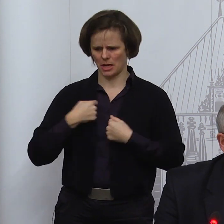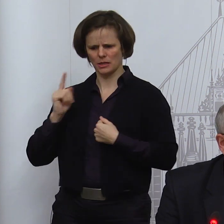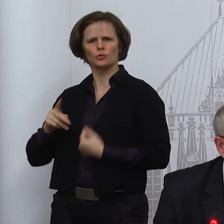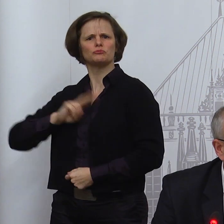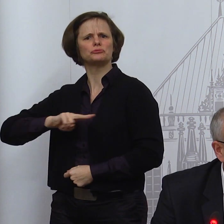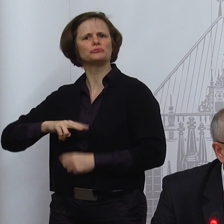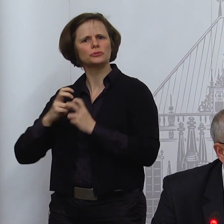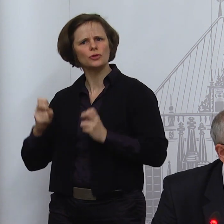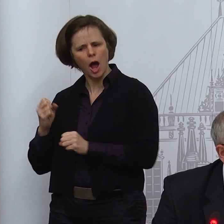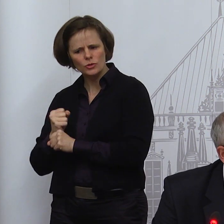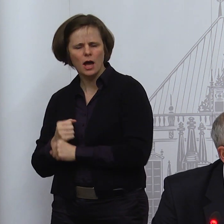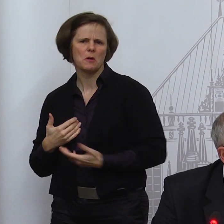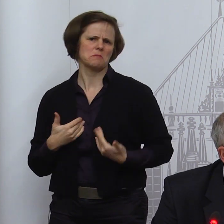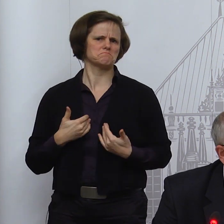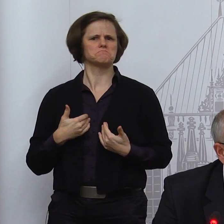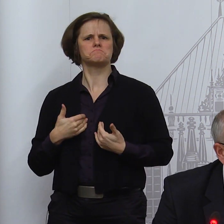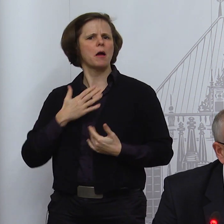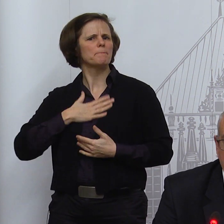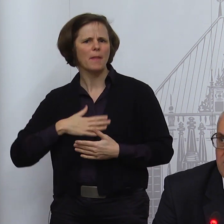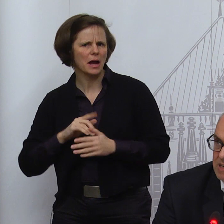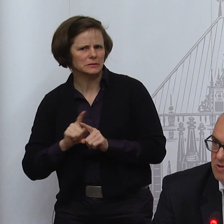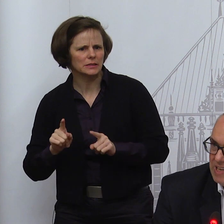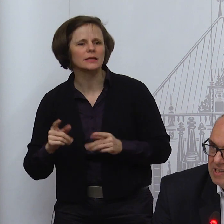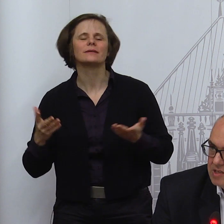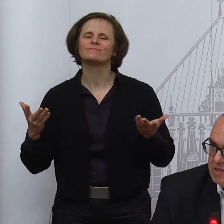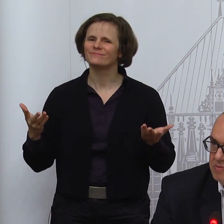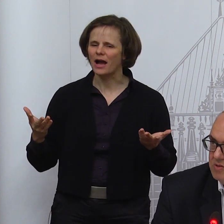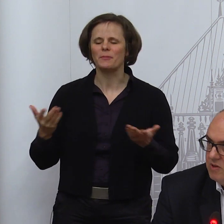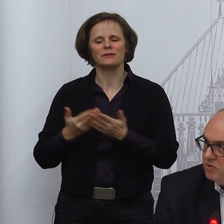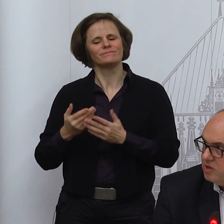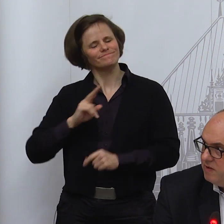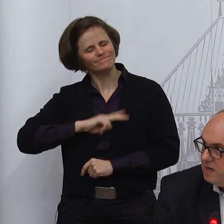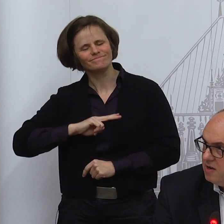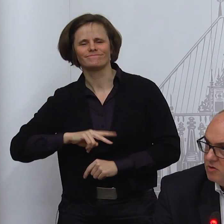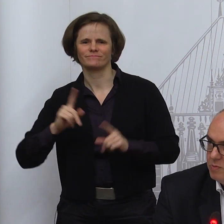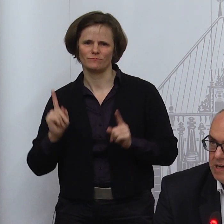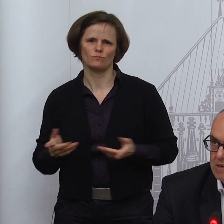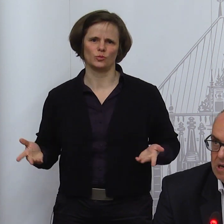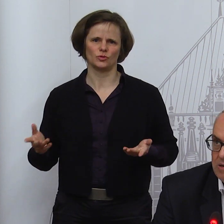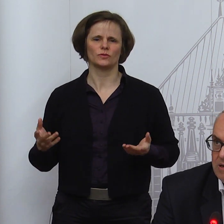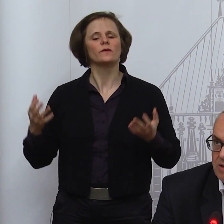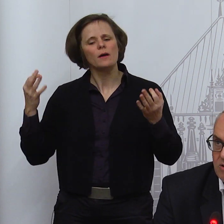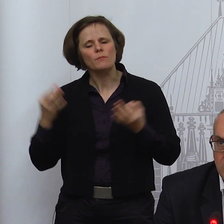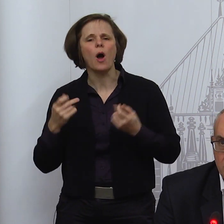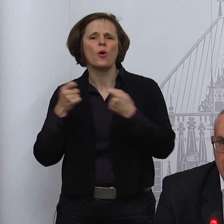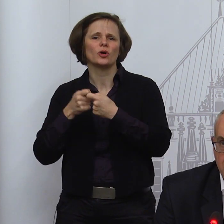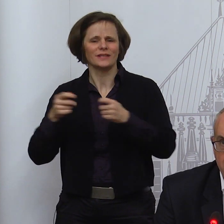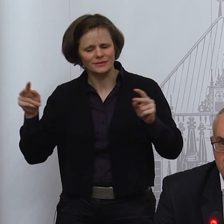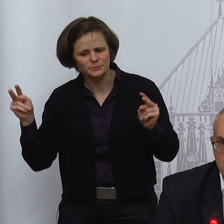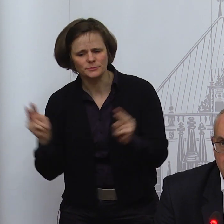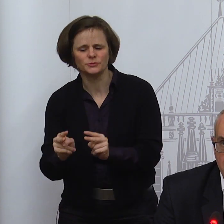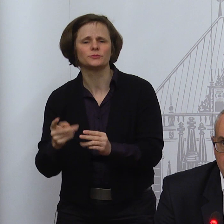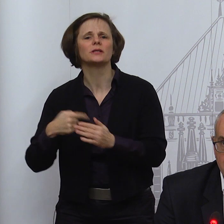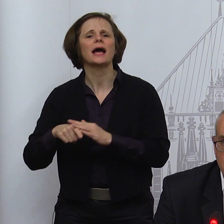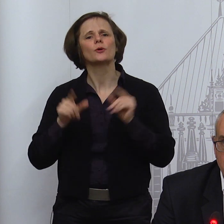dass insgesamt die sozialen Kontakte dadurch reduziert werden. Dadurch insgesamt das Virus sich weniger ausbreiten kann und dadurch alle